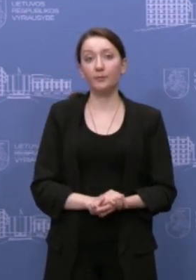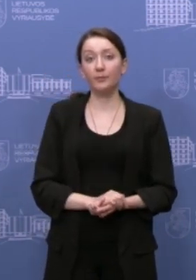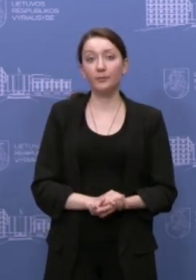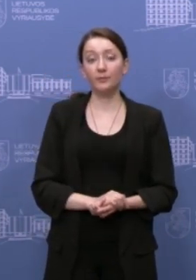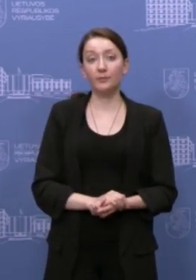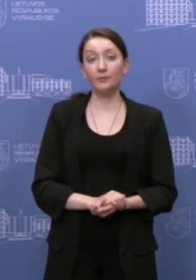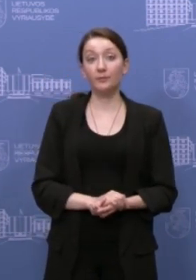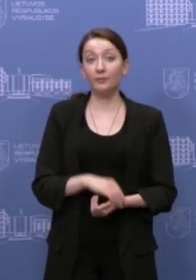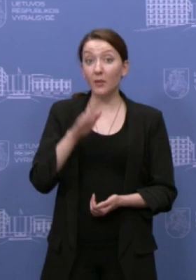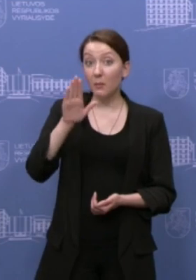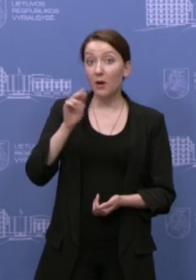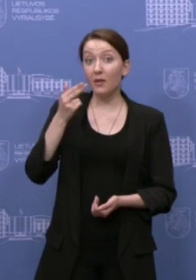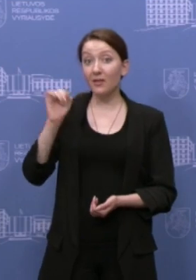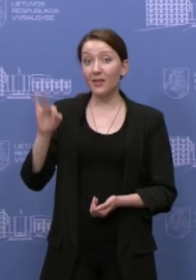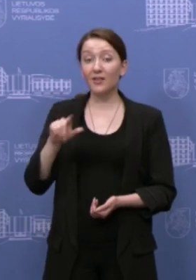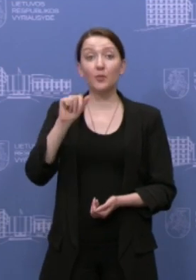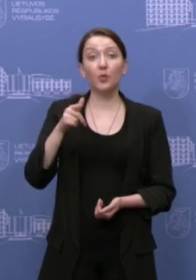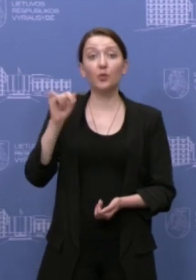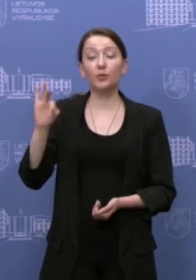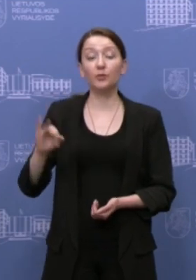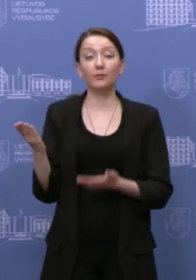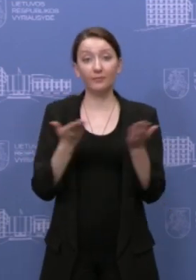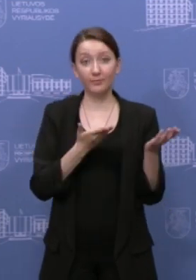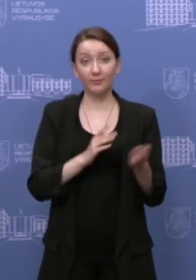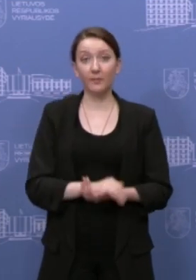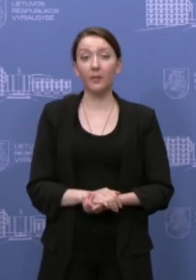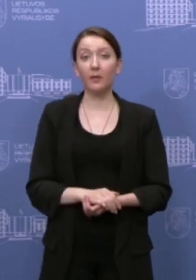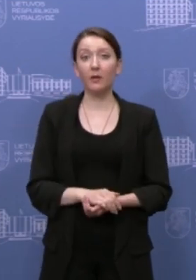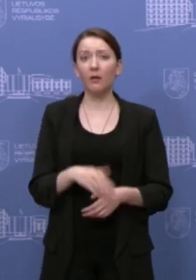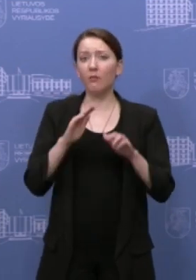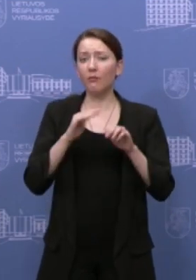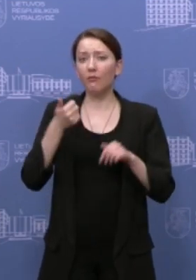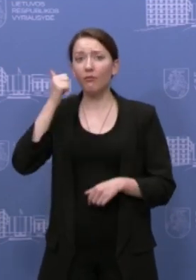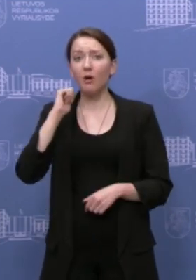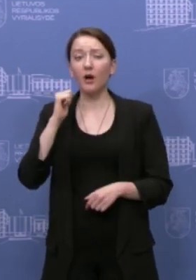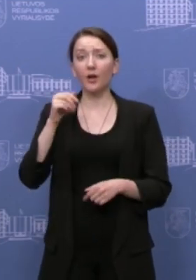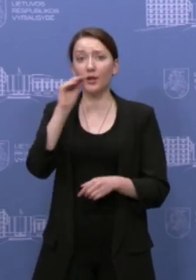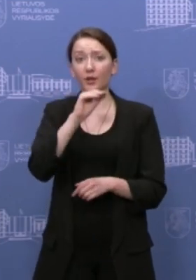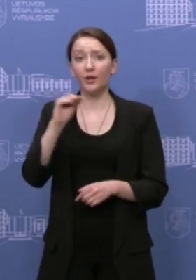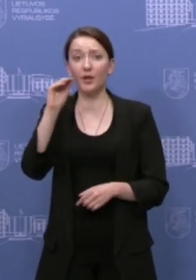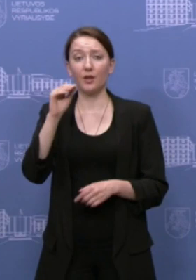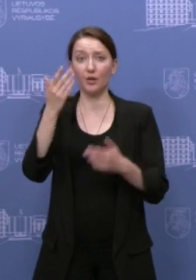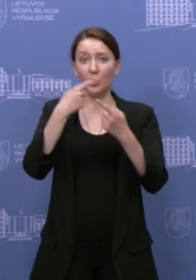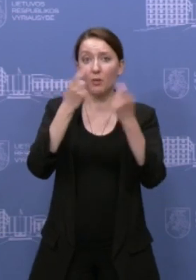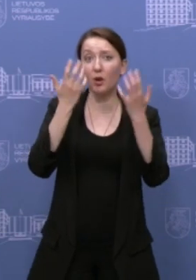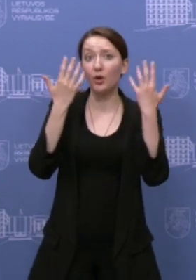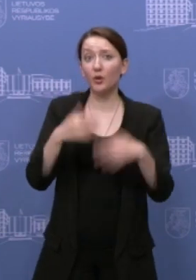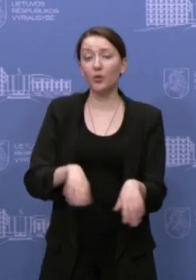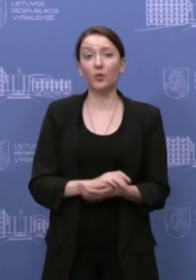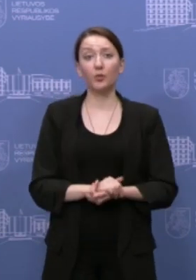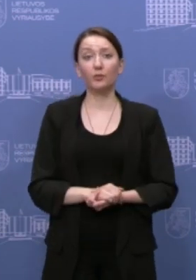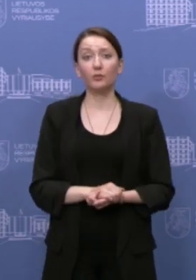Taip, BNS Paulius Viduckas Premjera, vakar Europos auditoriai paskelbė, kad jūs, sakykime,